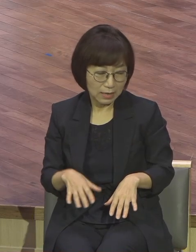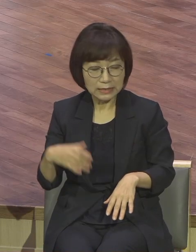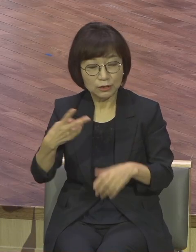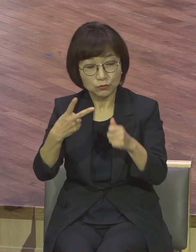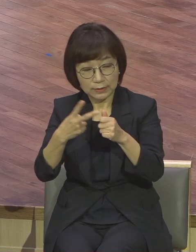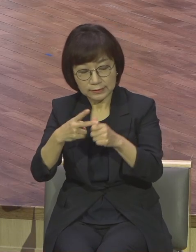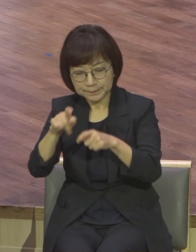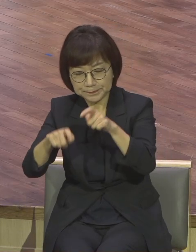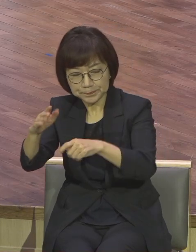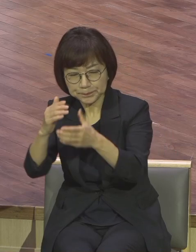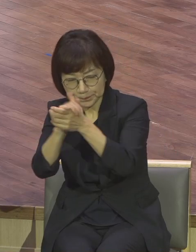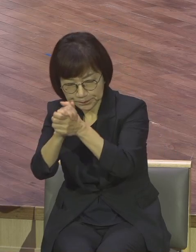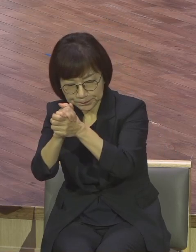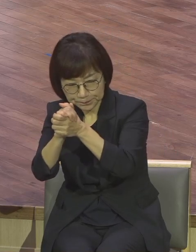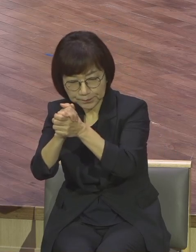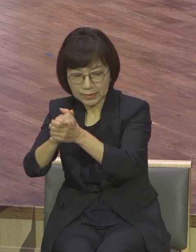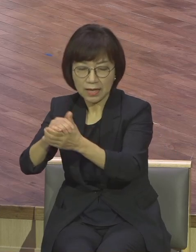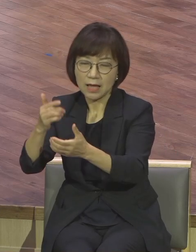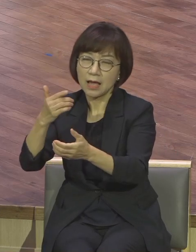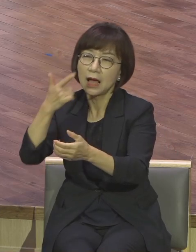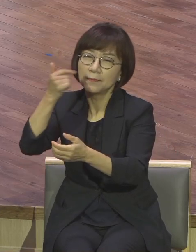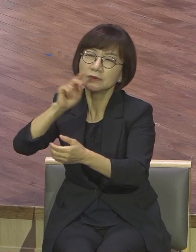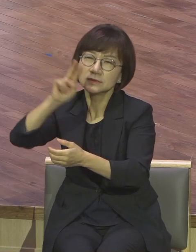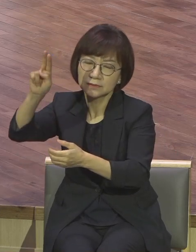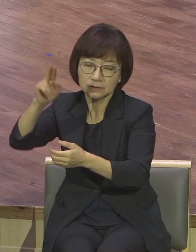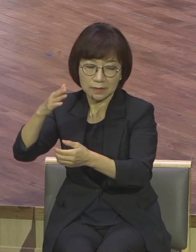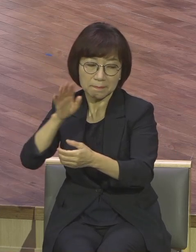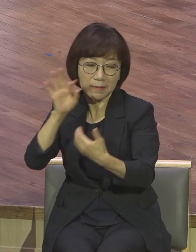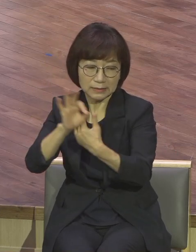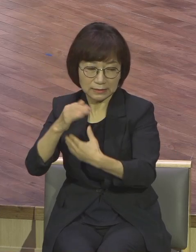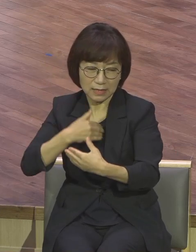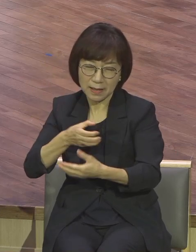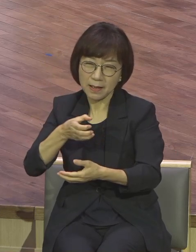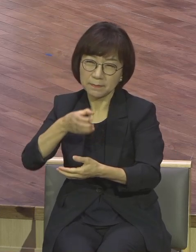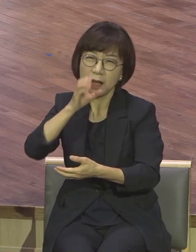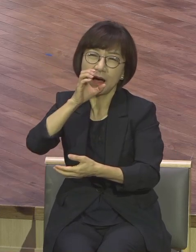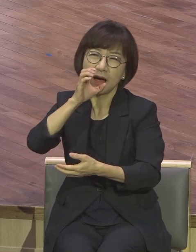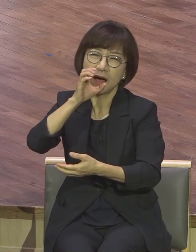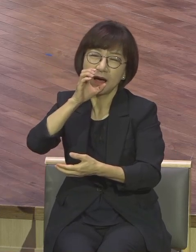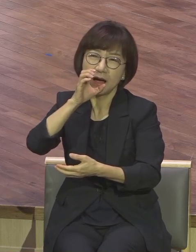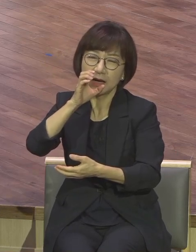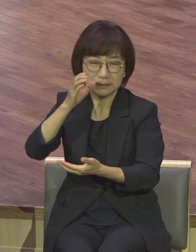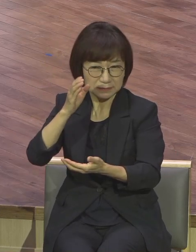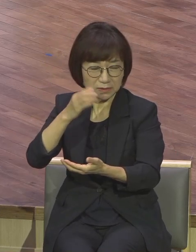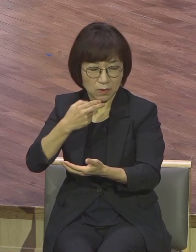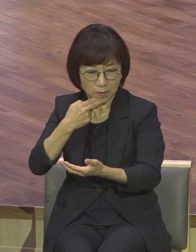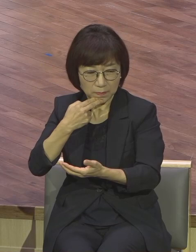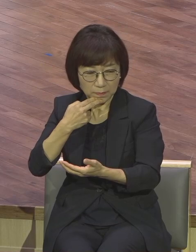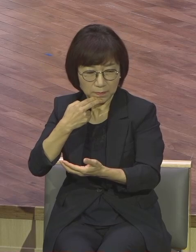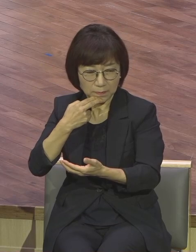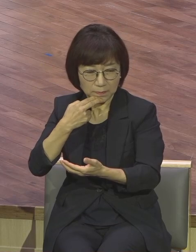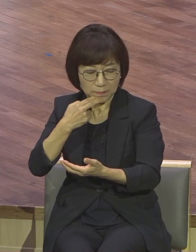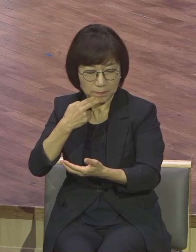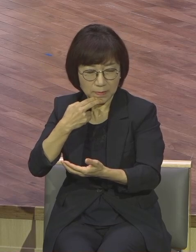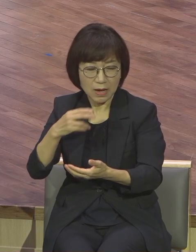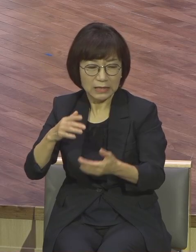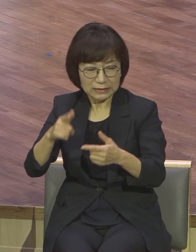나아가 기도하여 이르시되 내 아버지여 만일 내가 마시지 않고는 이 잔이 내게서 지나갈 수 없거든 아버지의 원대로 되기를